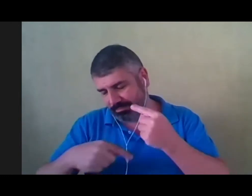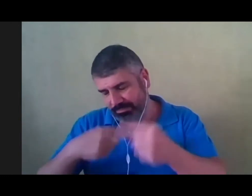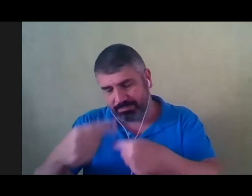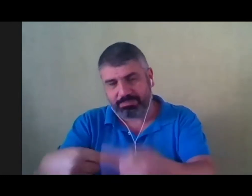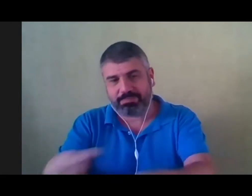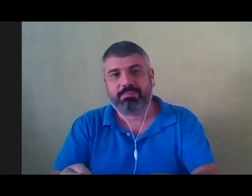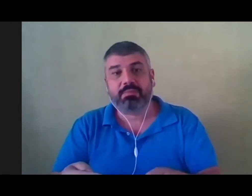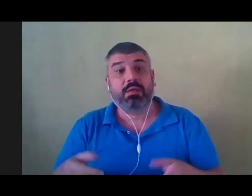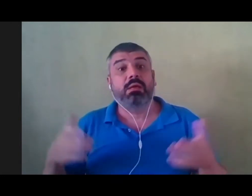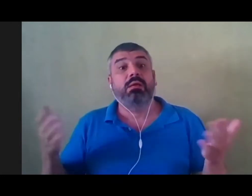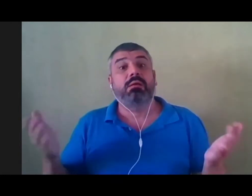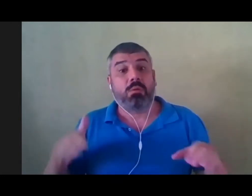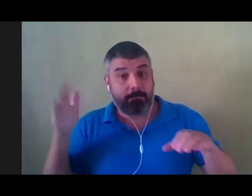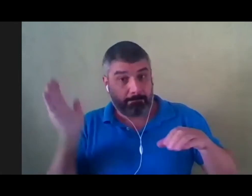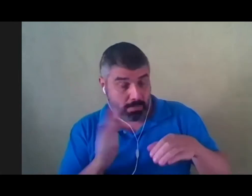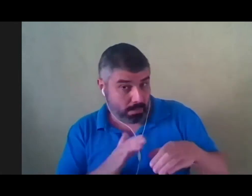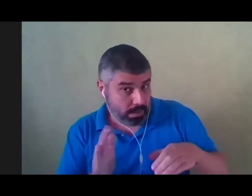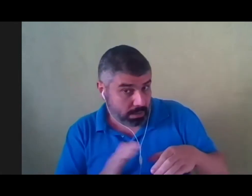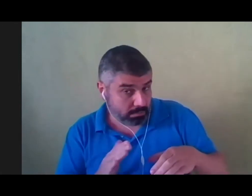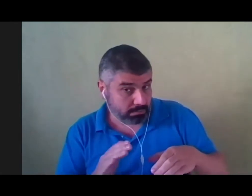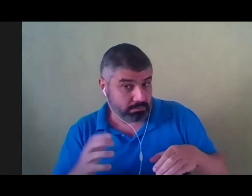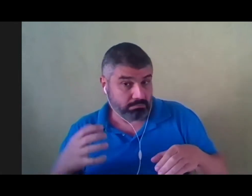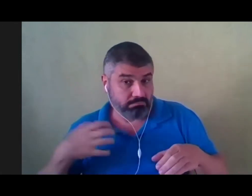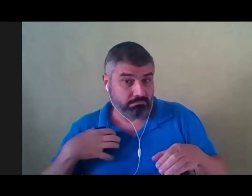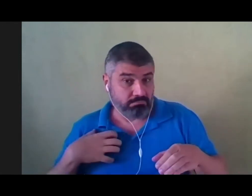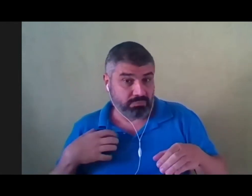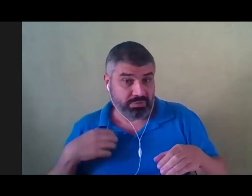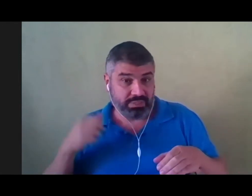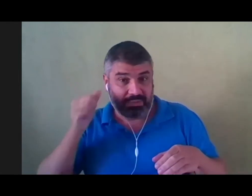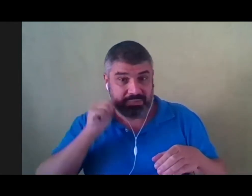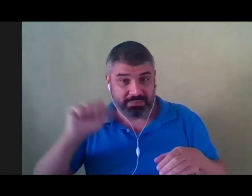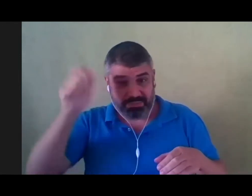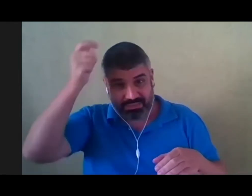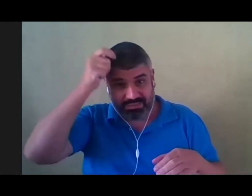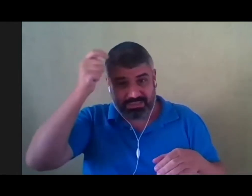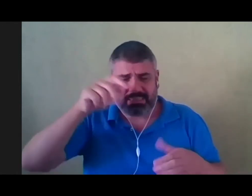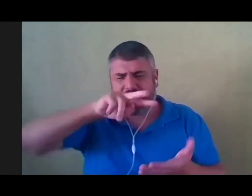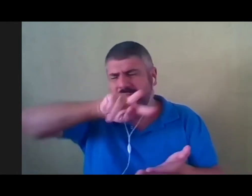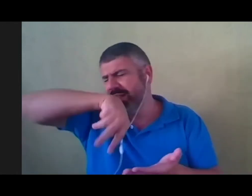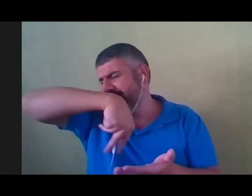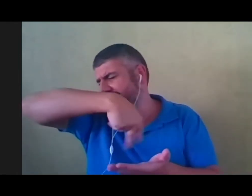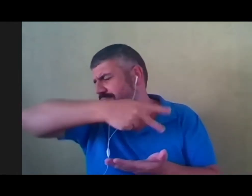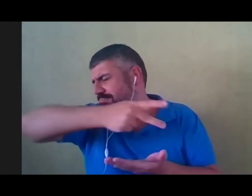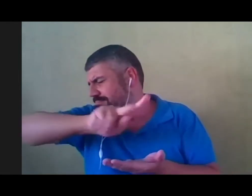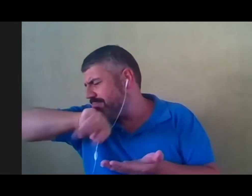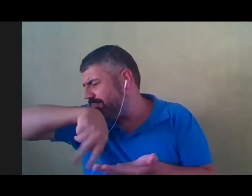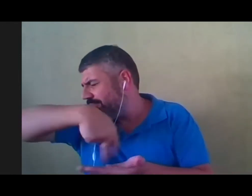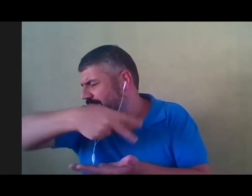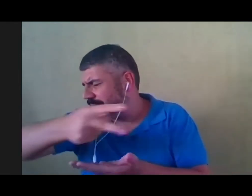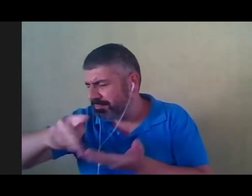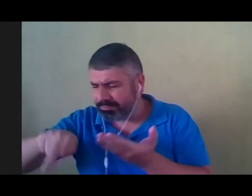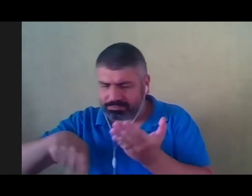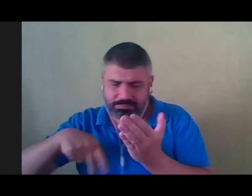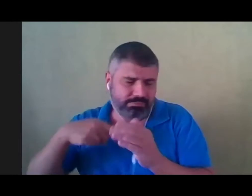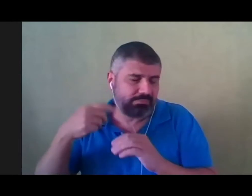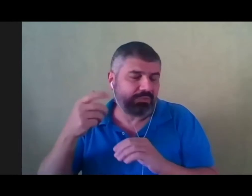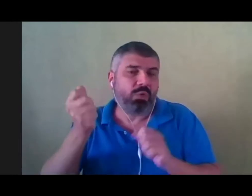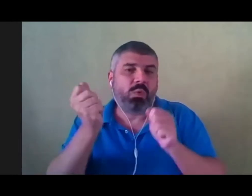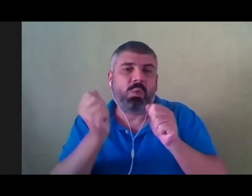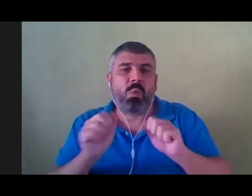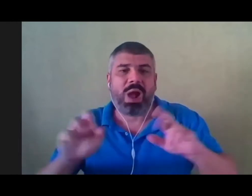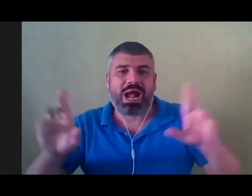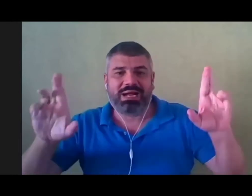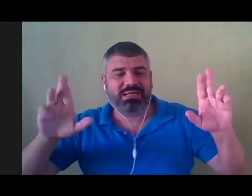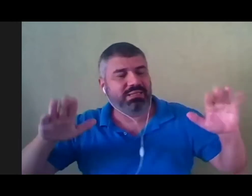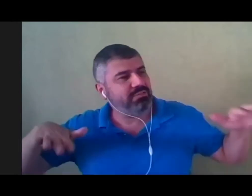o tambor tocava, ela estava por ali, dançando, jogando seu corpo leve e solto no ar. Quando